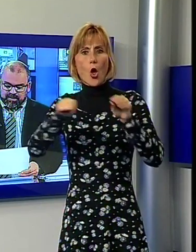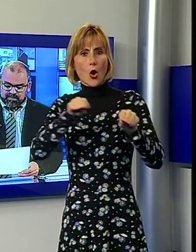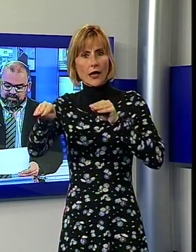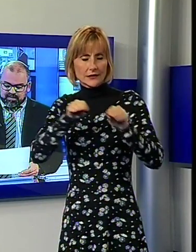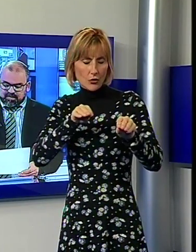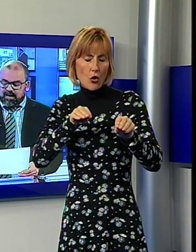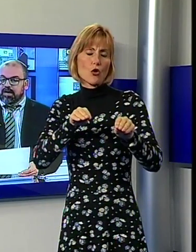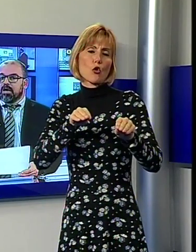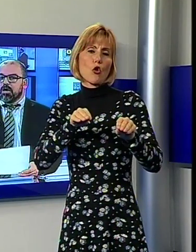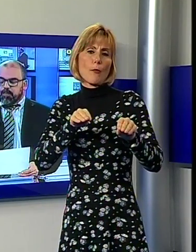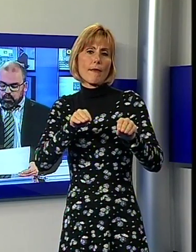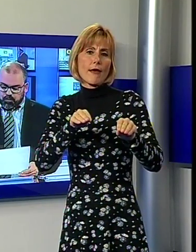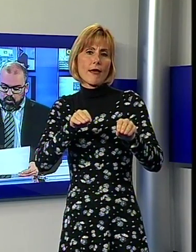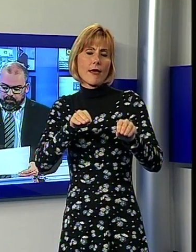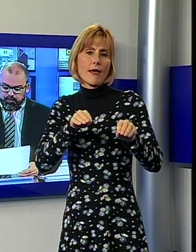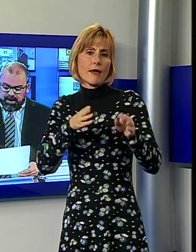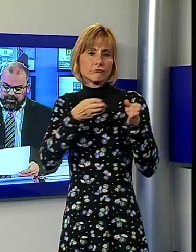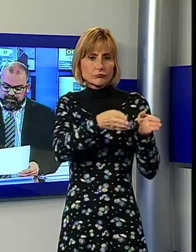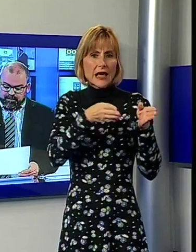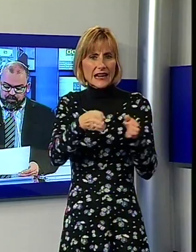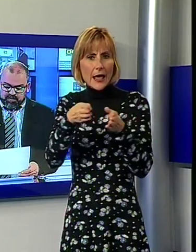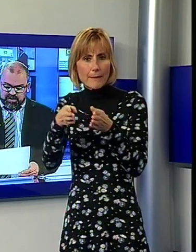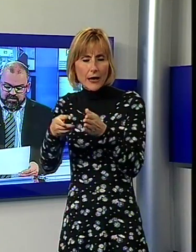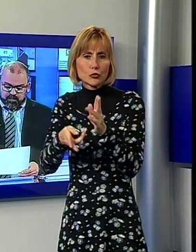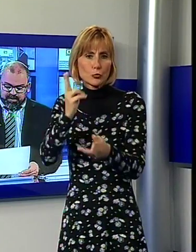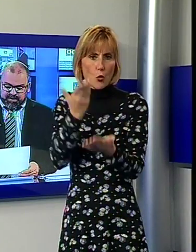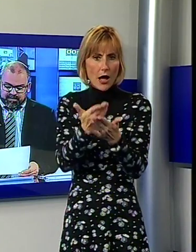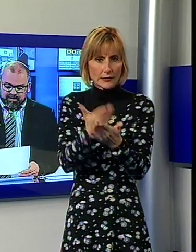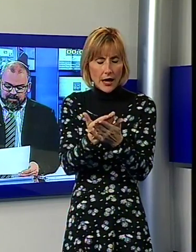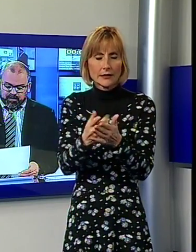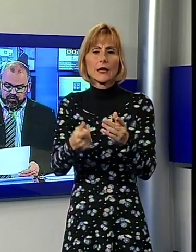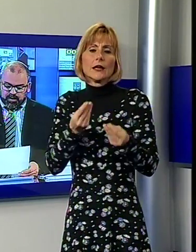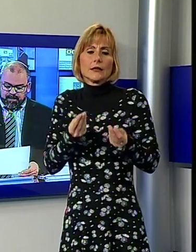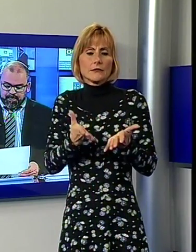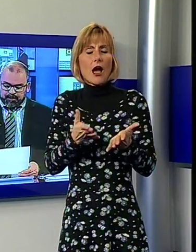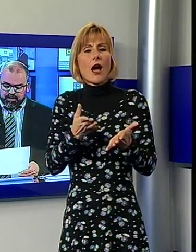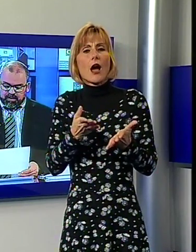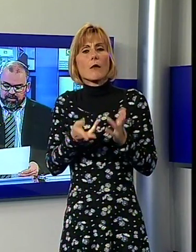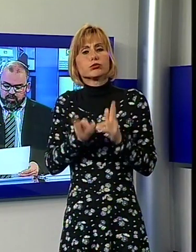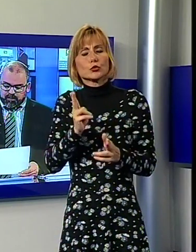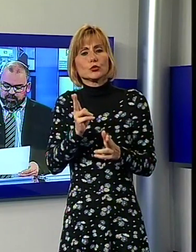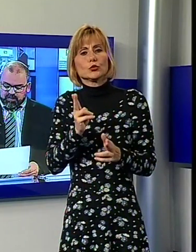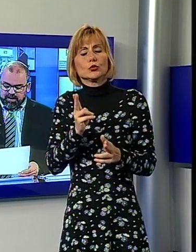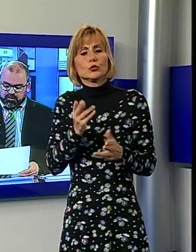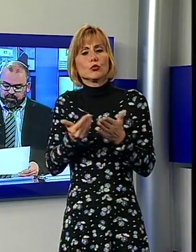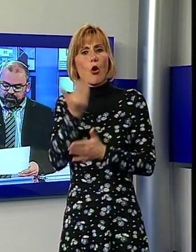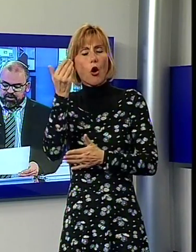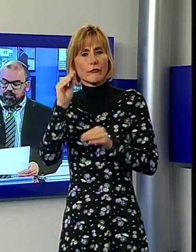assistenziali più appropriati al tempo stesso per garantire l'apertura di nuovi posti letto. Il progetto